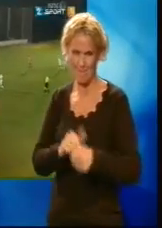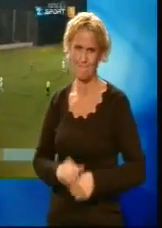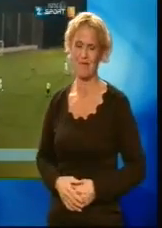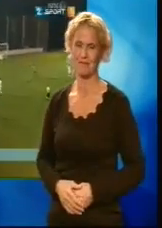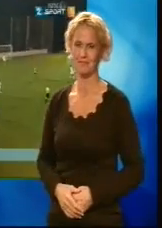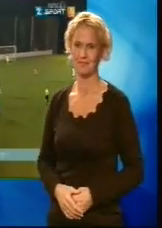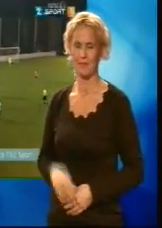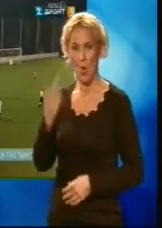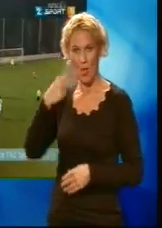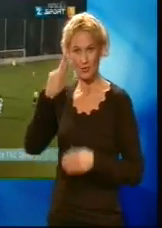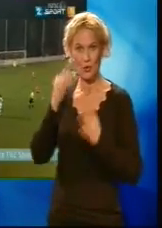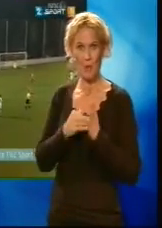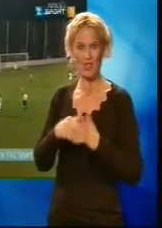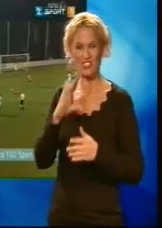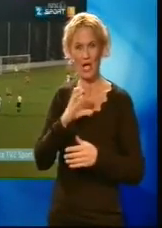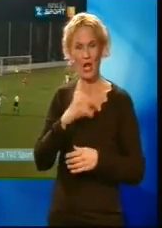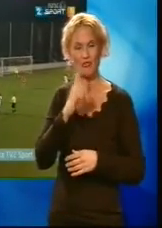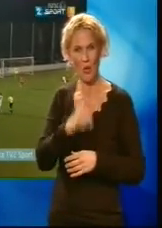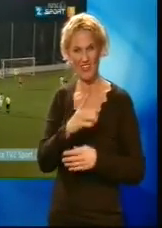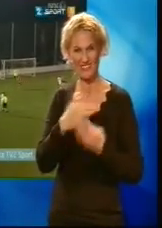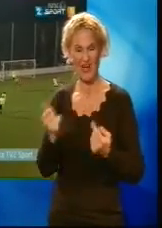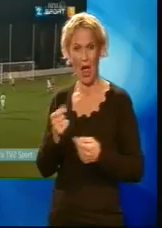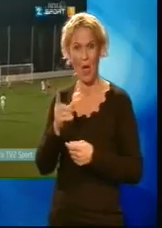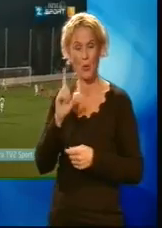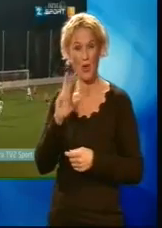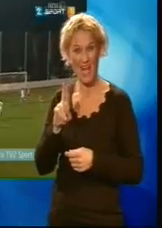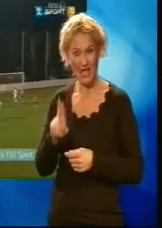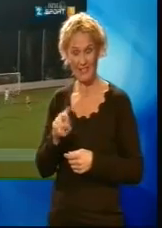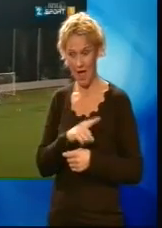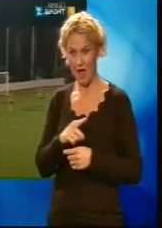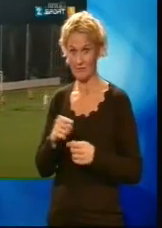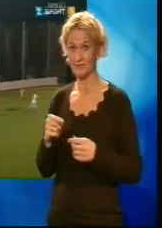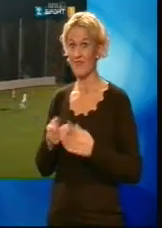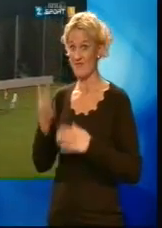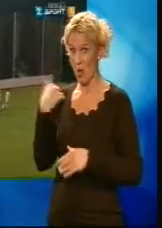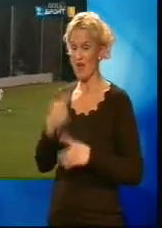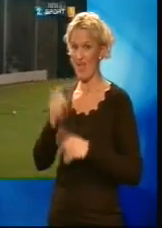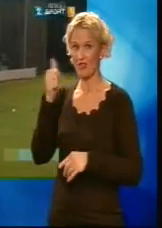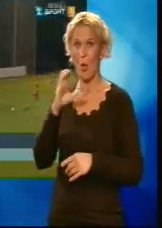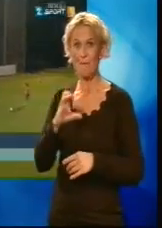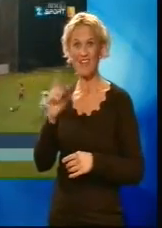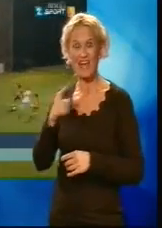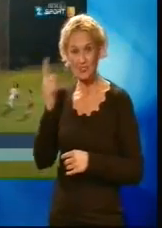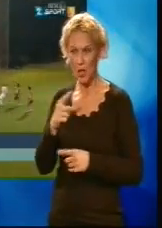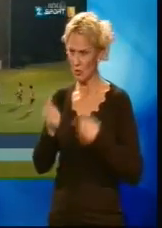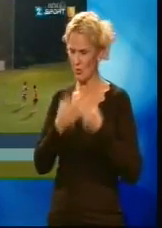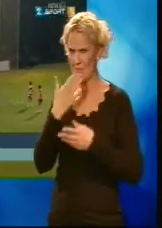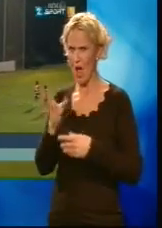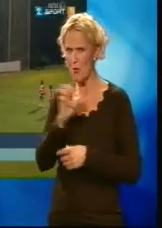Ålesund mot Shakhtar Donetsk fra Ukraina. Ålesunds motstander har tidligere vunnet Copa del Sol, også gjort det godt i Europa Cup, og Fernandinho